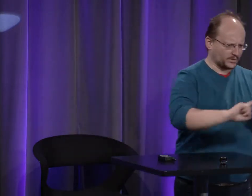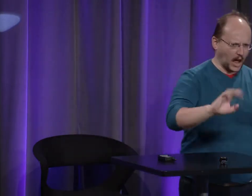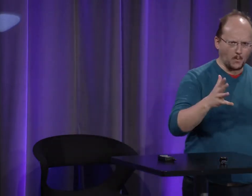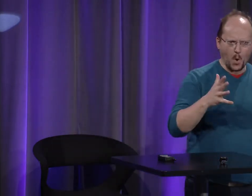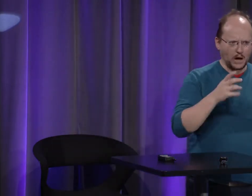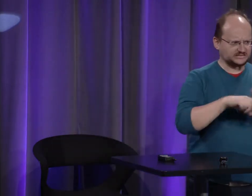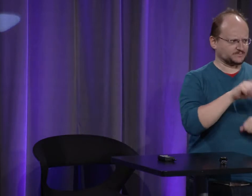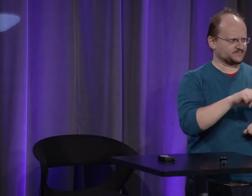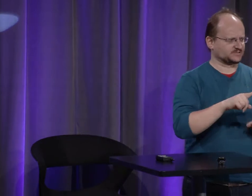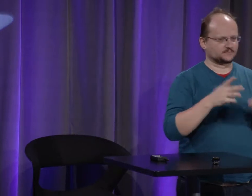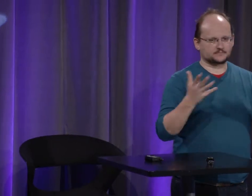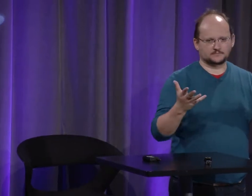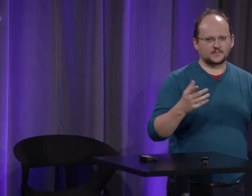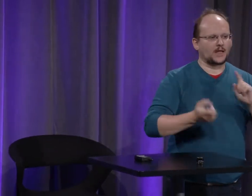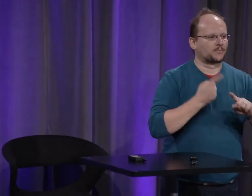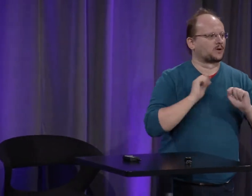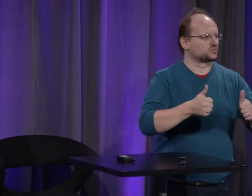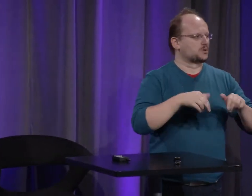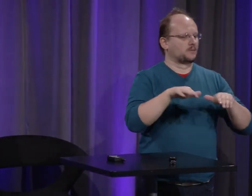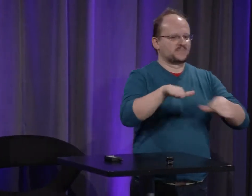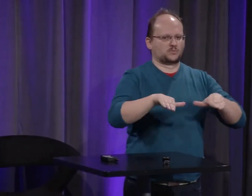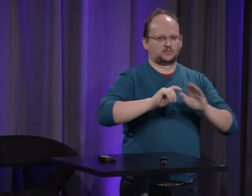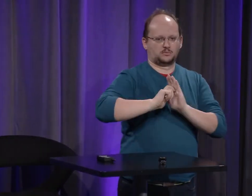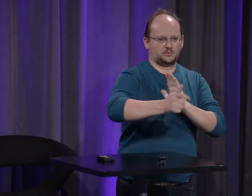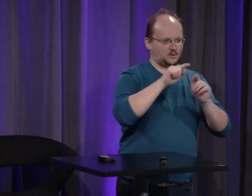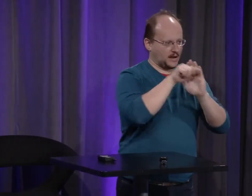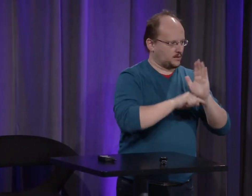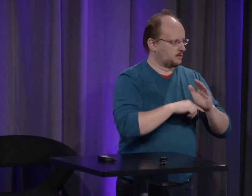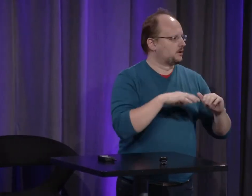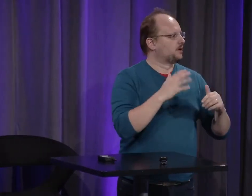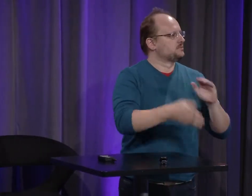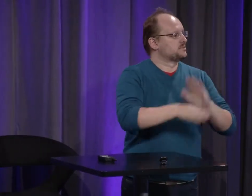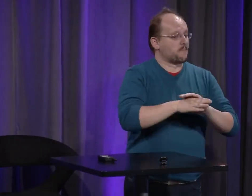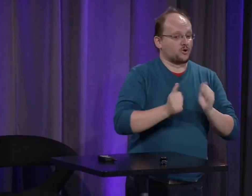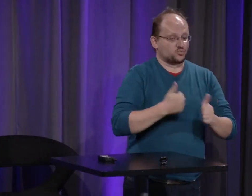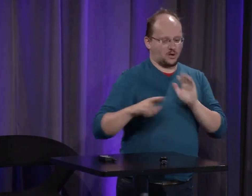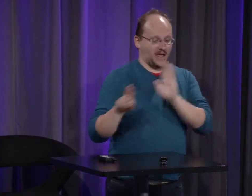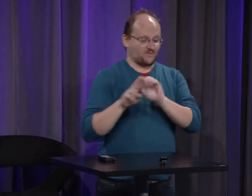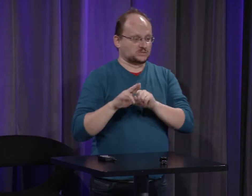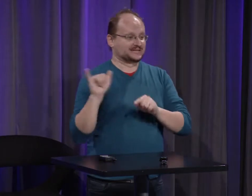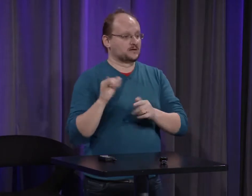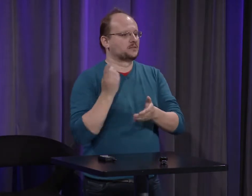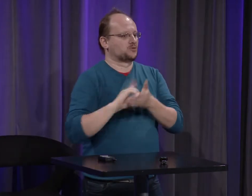alors si on n qu'une trace comment est-ce qu'on peut imaginer des signes à une certaine époque il y un certain nombre de règles qu'on peut suivre